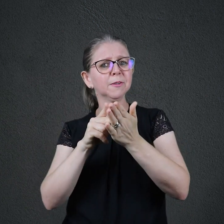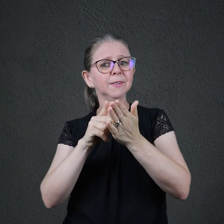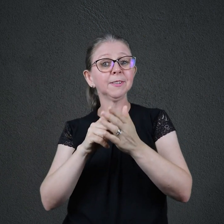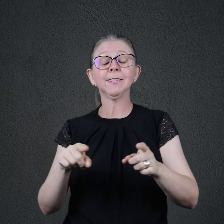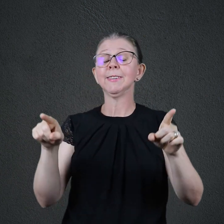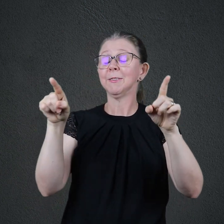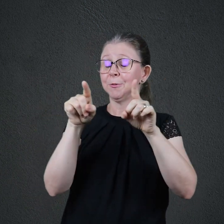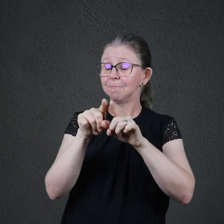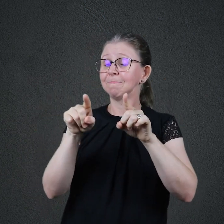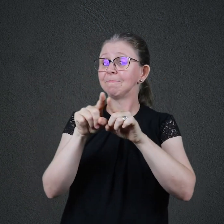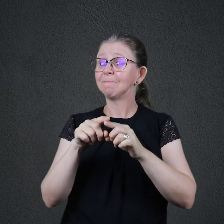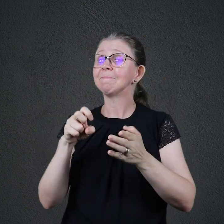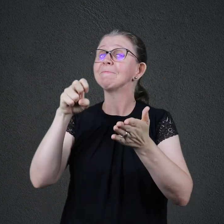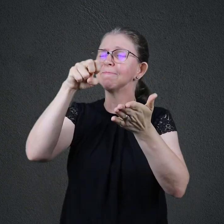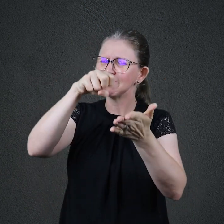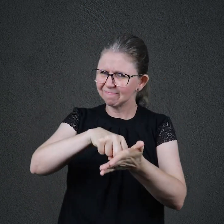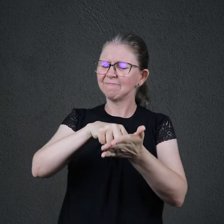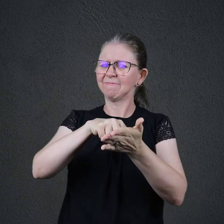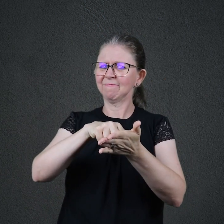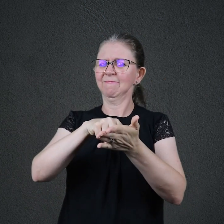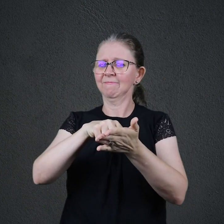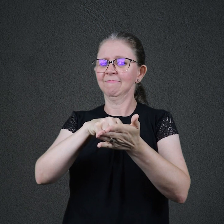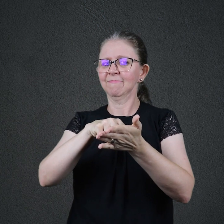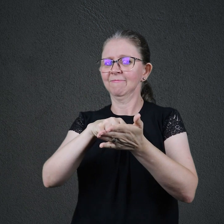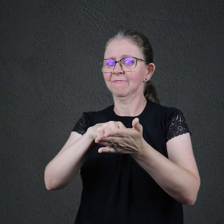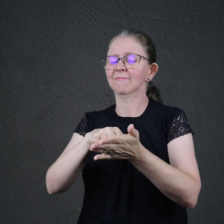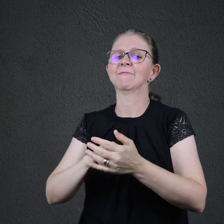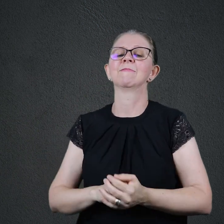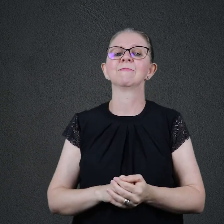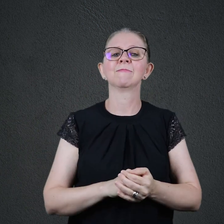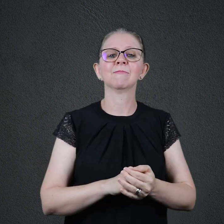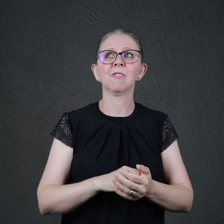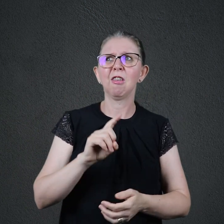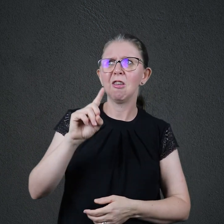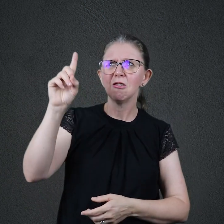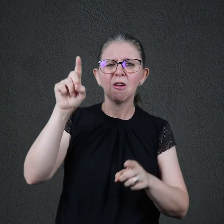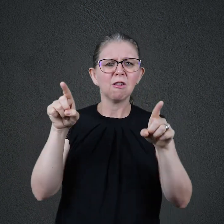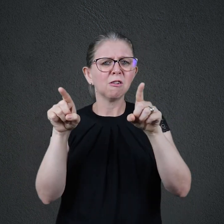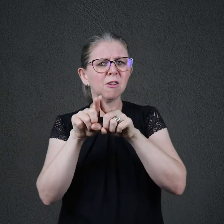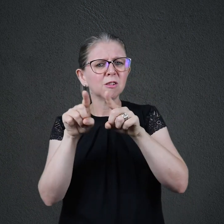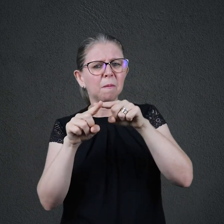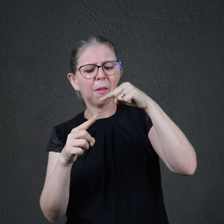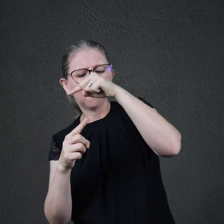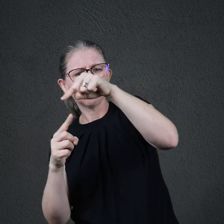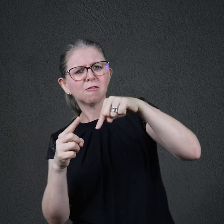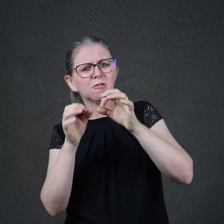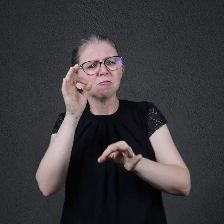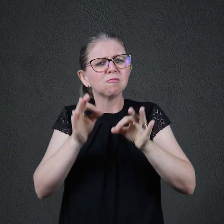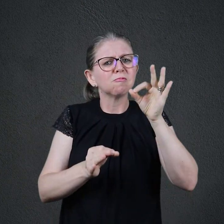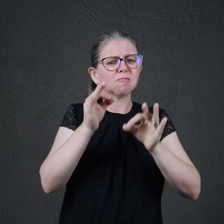como se fosse só um Deus de amor. Ele é também totalmente santo e justo. Ao ouvir a leitura do então